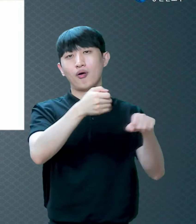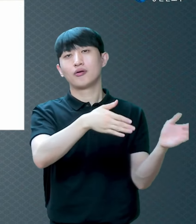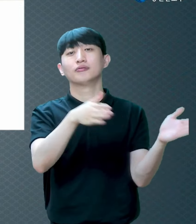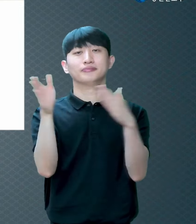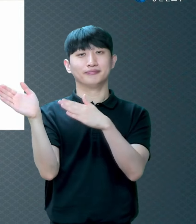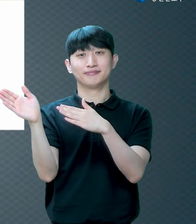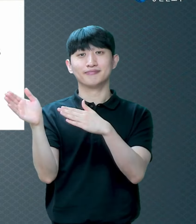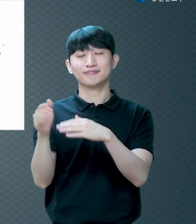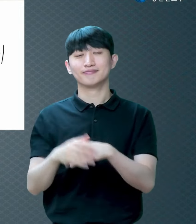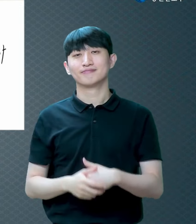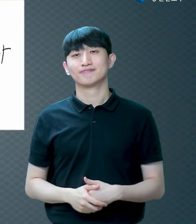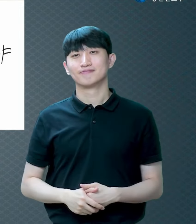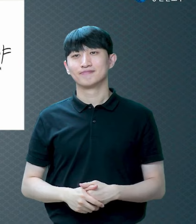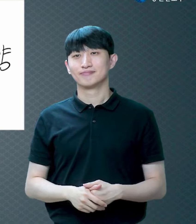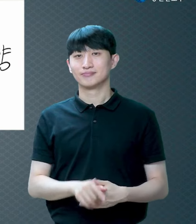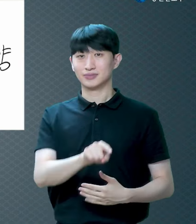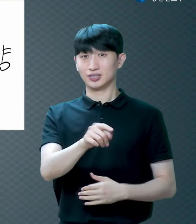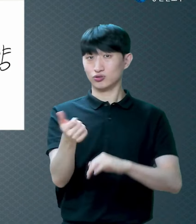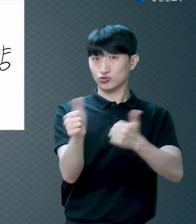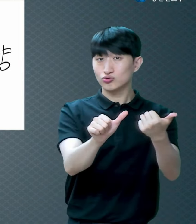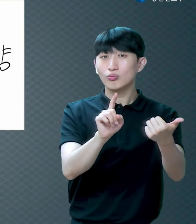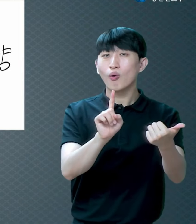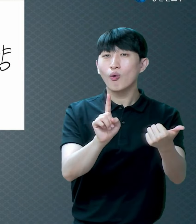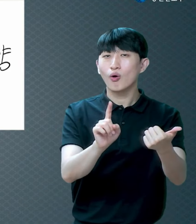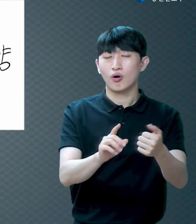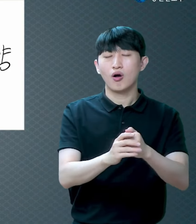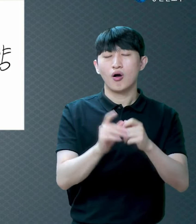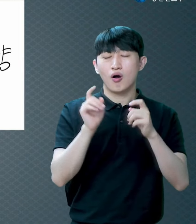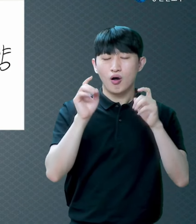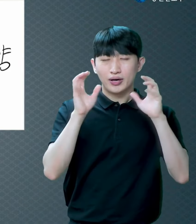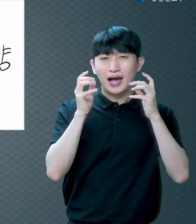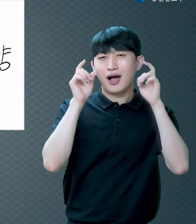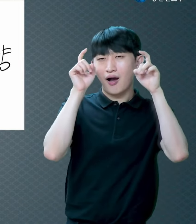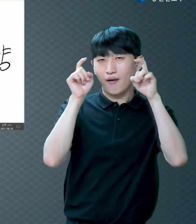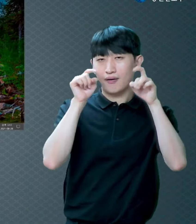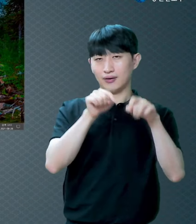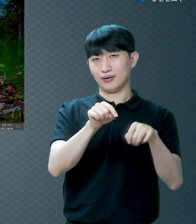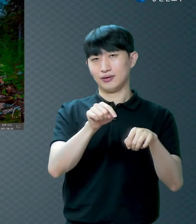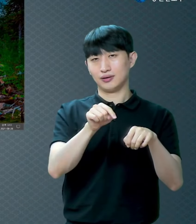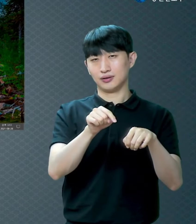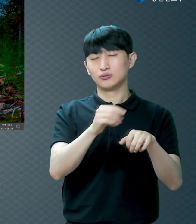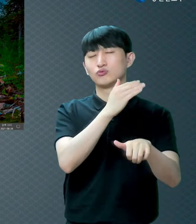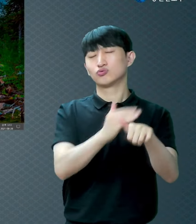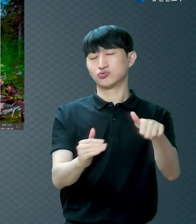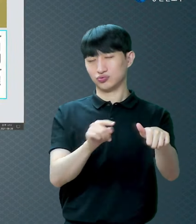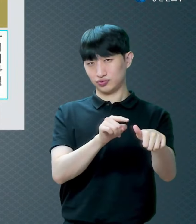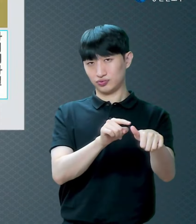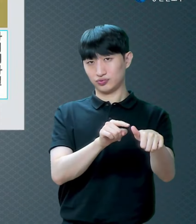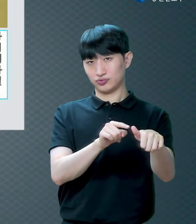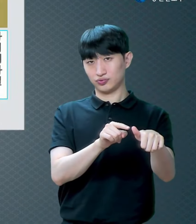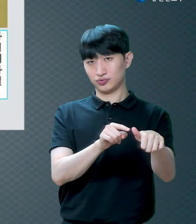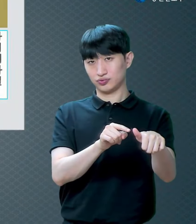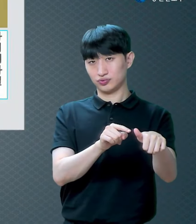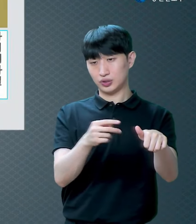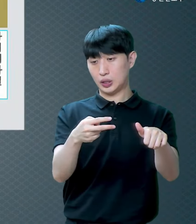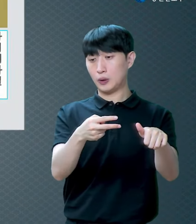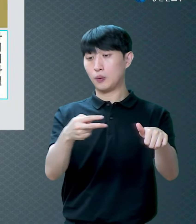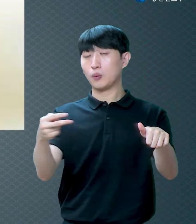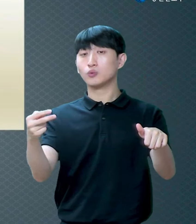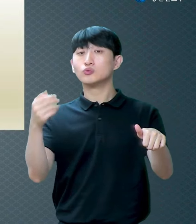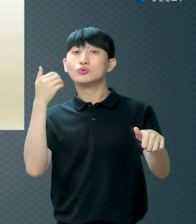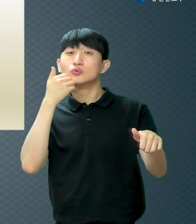잡았죠 이 어린 양이 누구냐 이 어린 양을